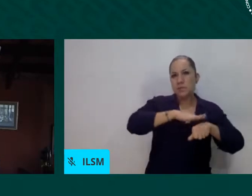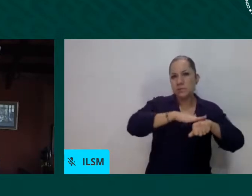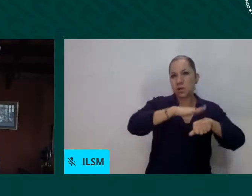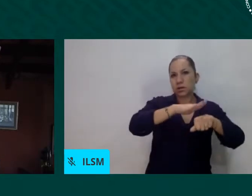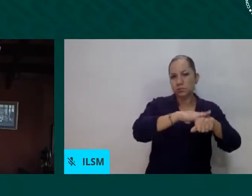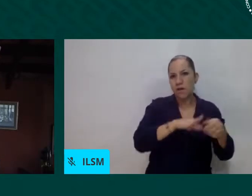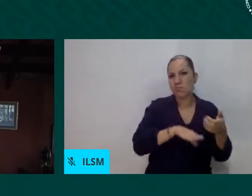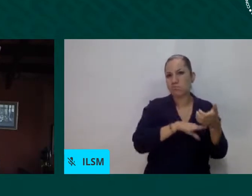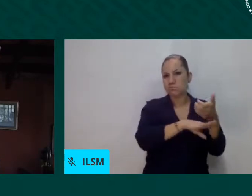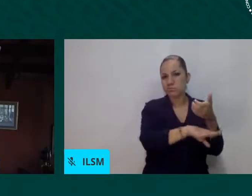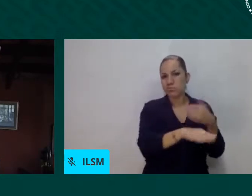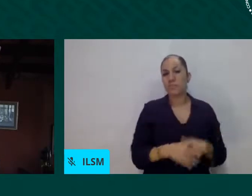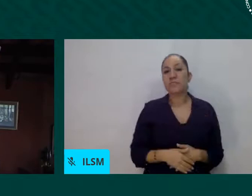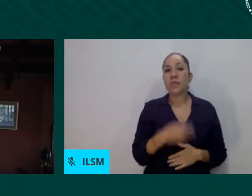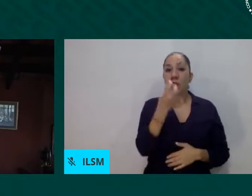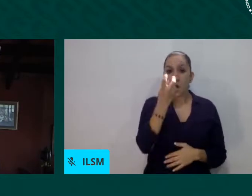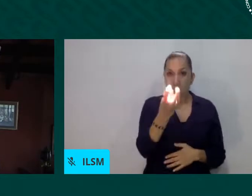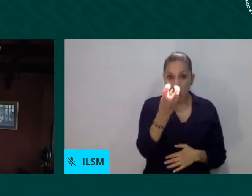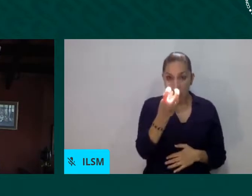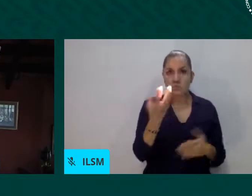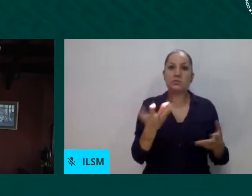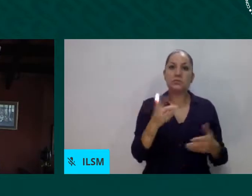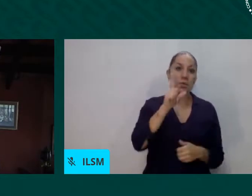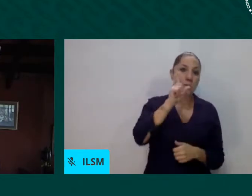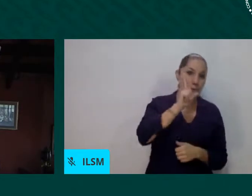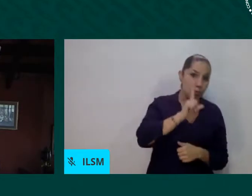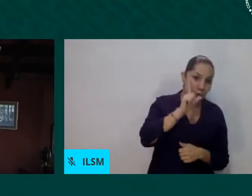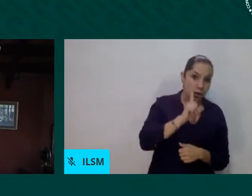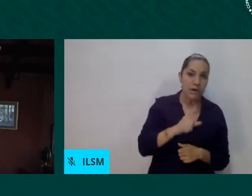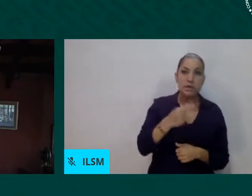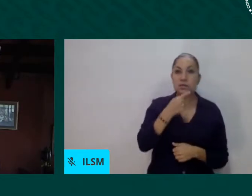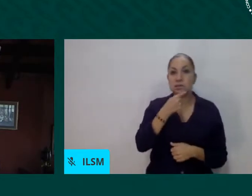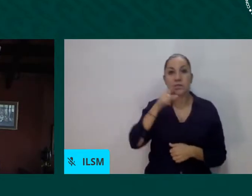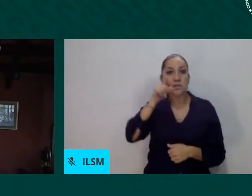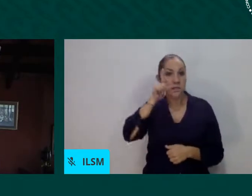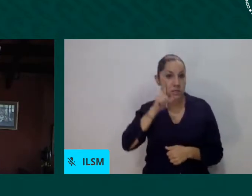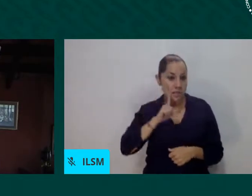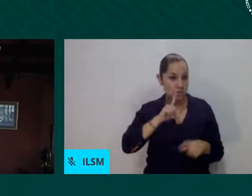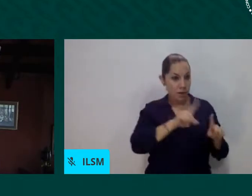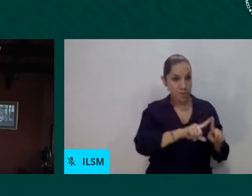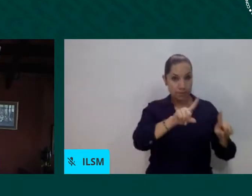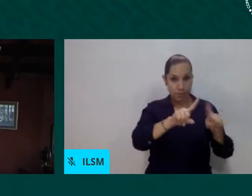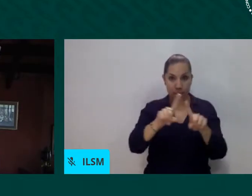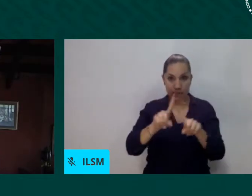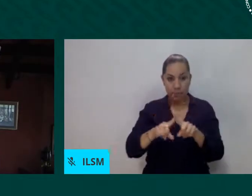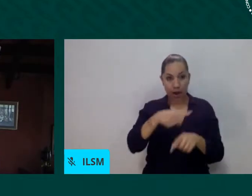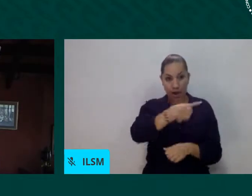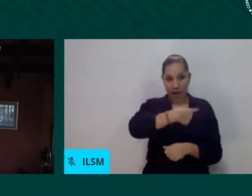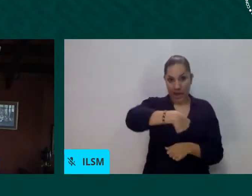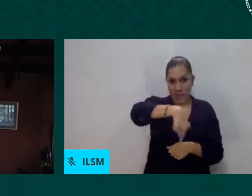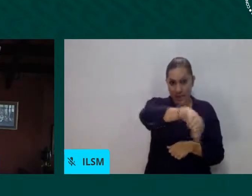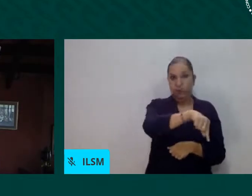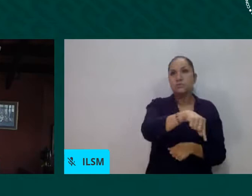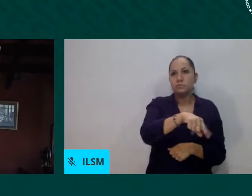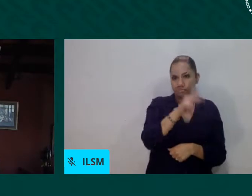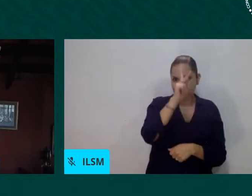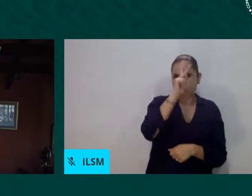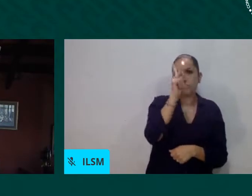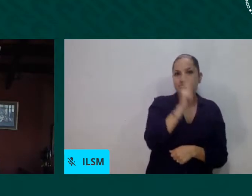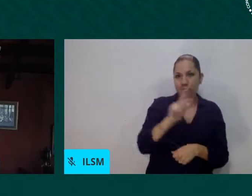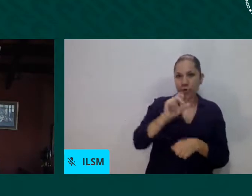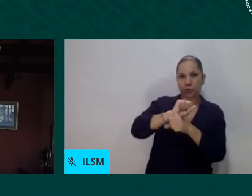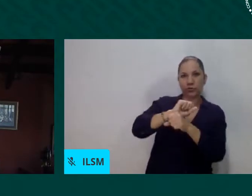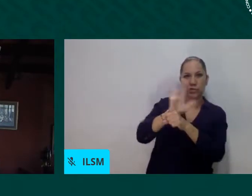las niñas, ¿no?, que aún más han sufrido los efectos de esta pandemia, siendo muchas veces,